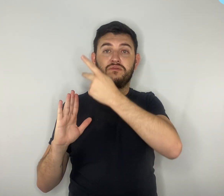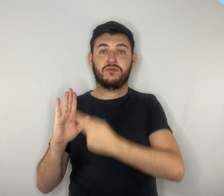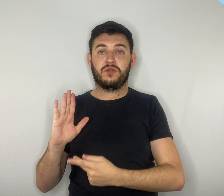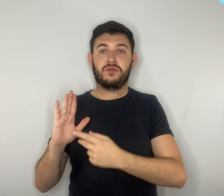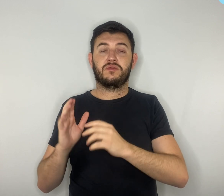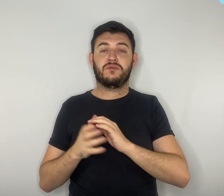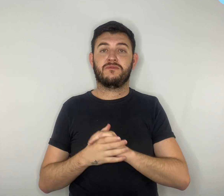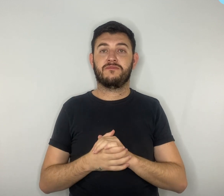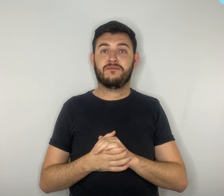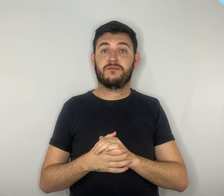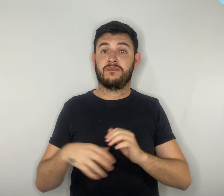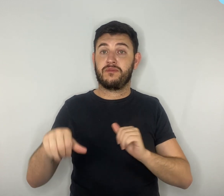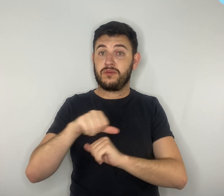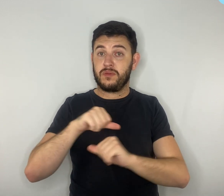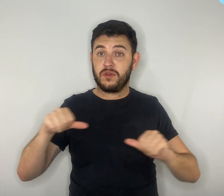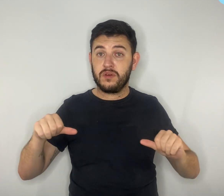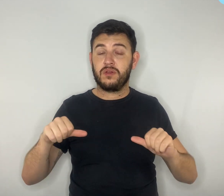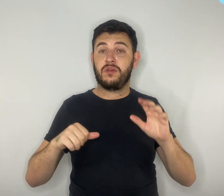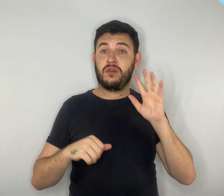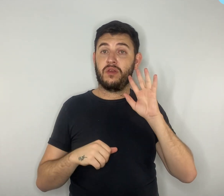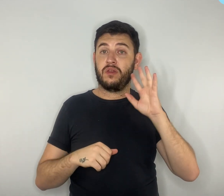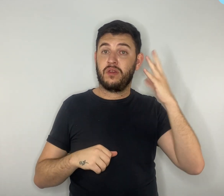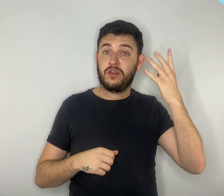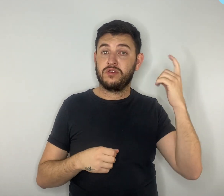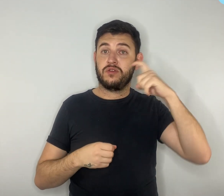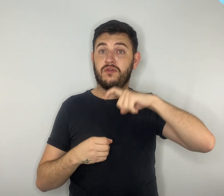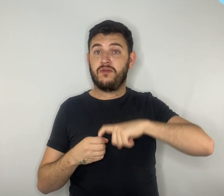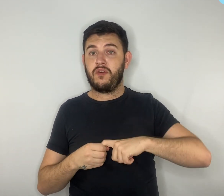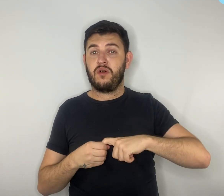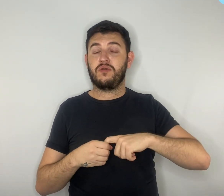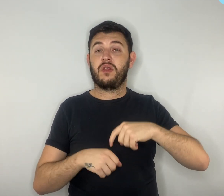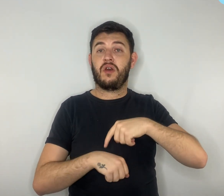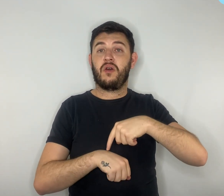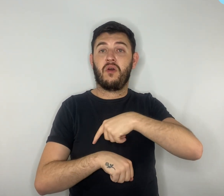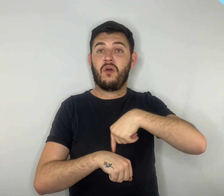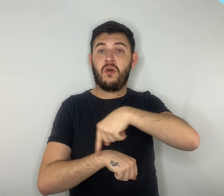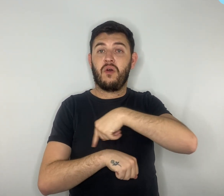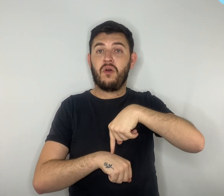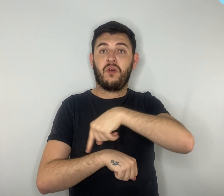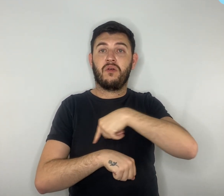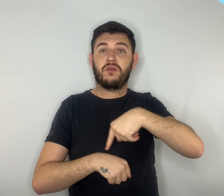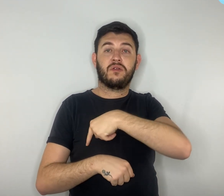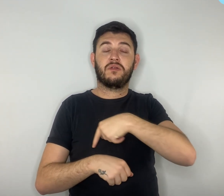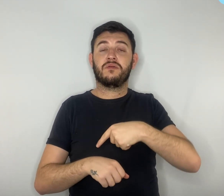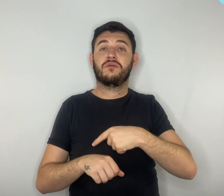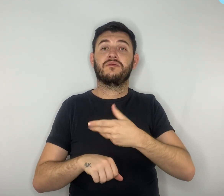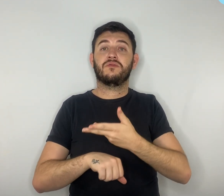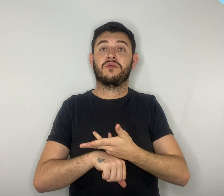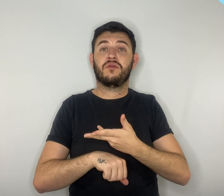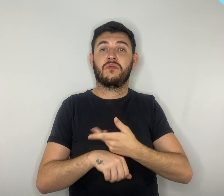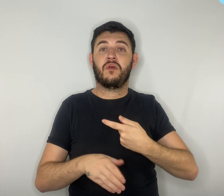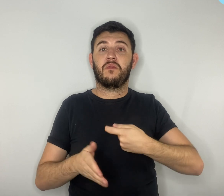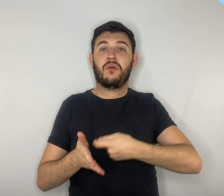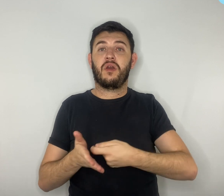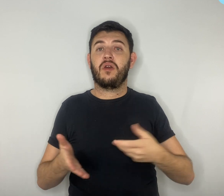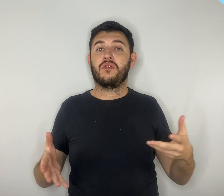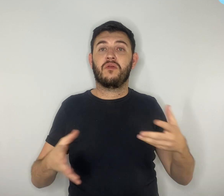decidiu retomar a carga horária de disciplinas obrigatórias para 2.400 horas